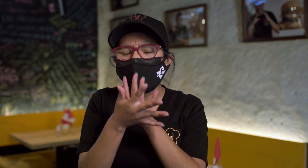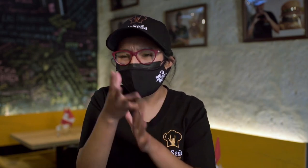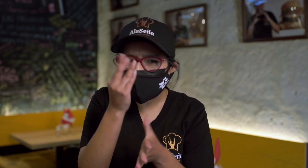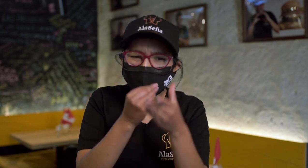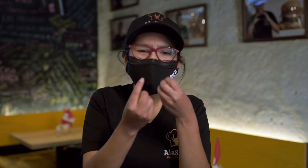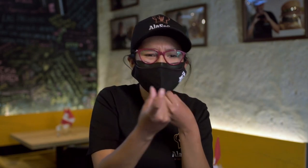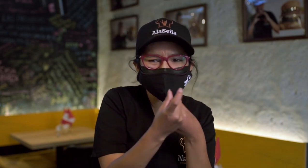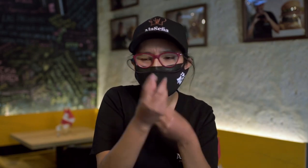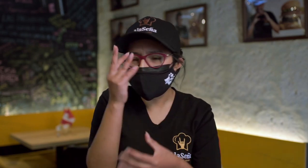aprender y captar más.